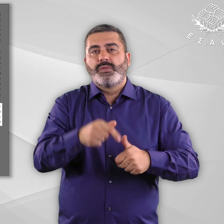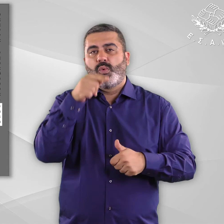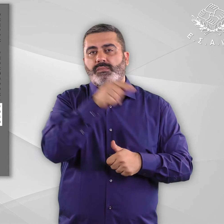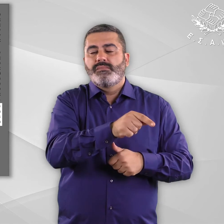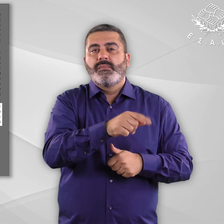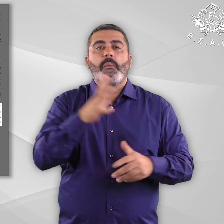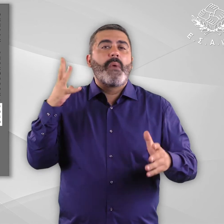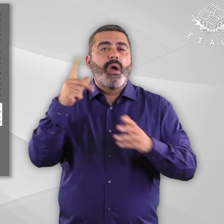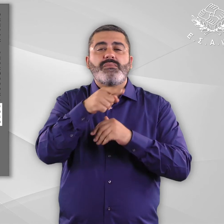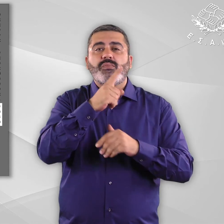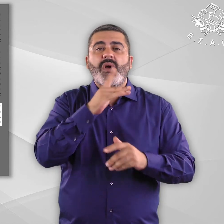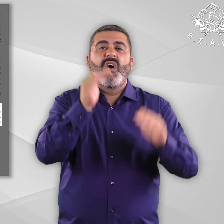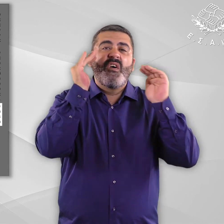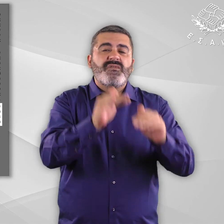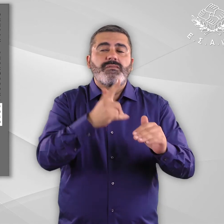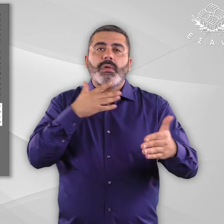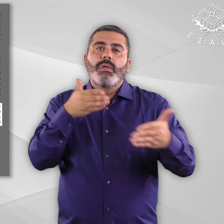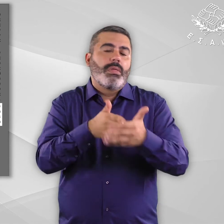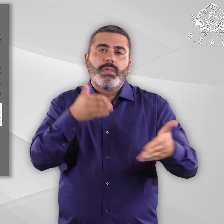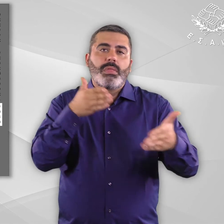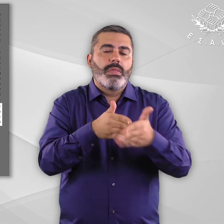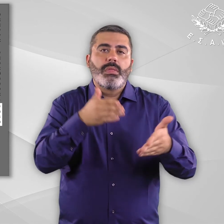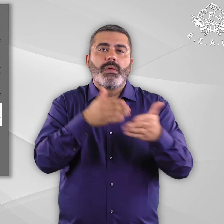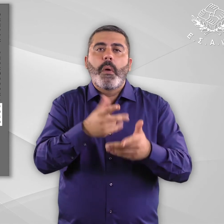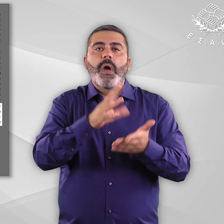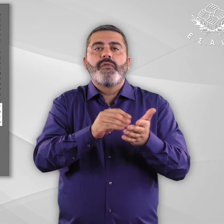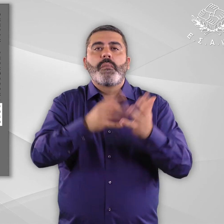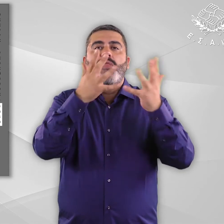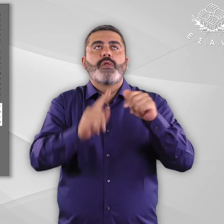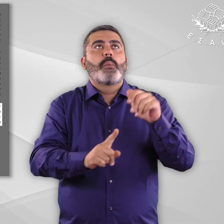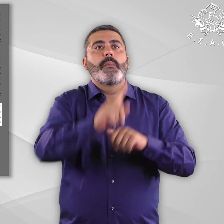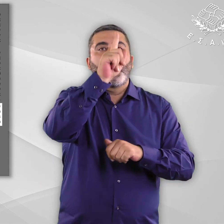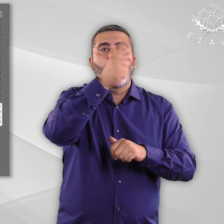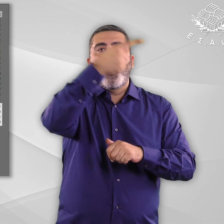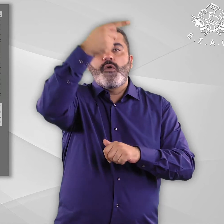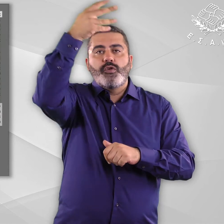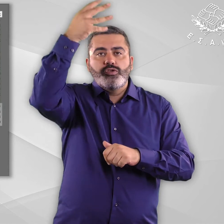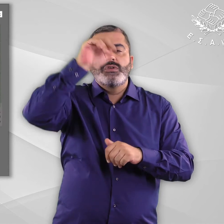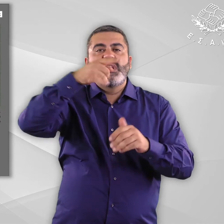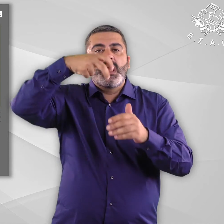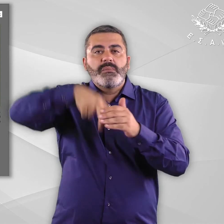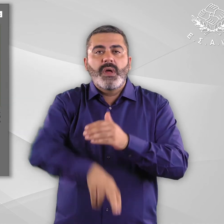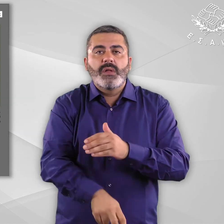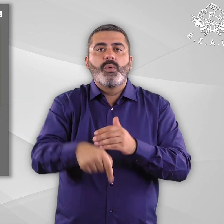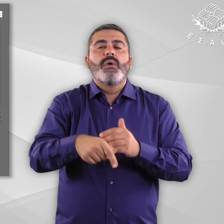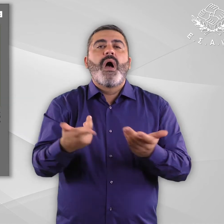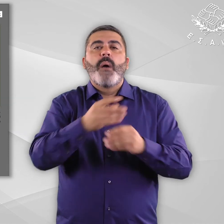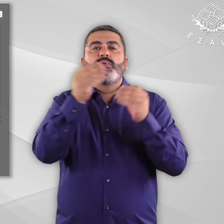αφιλόξενα, λειτουργώντας σε ορόφους ή σε υπόγεια, χωρίς πρόβλεψη για ράμπεση σταθερά εγκατεστημένους μηχανισμούς, χωρίς